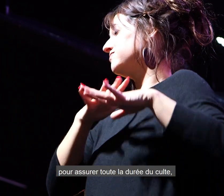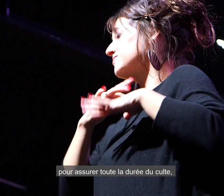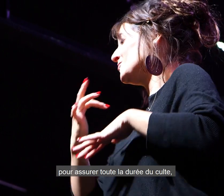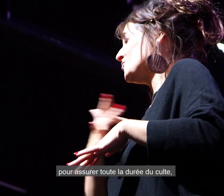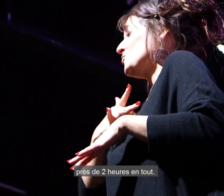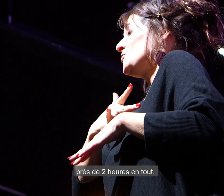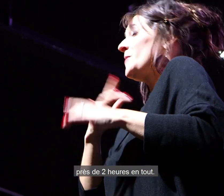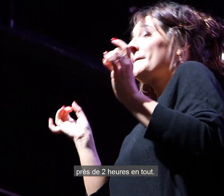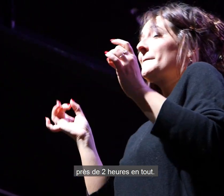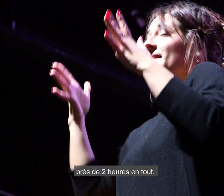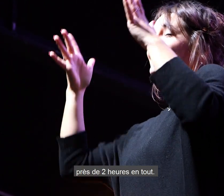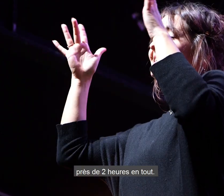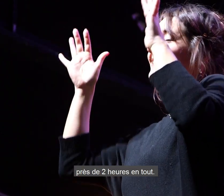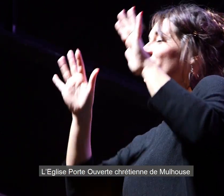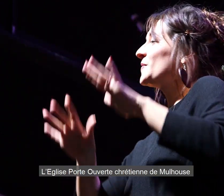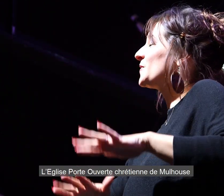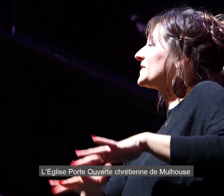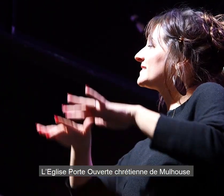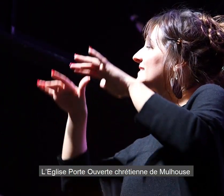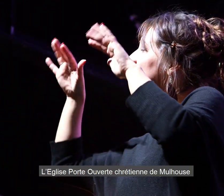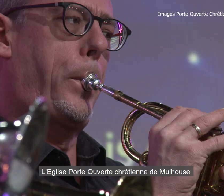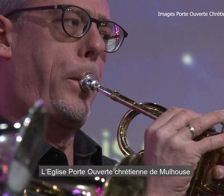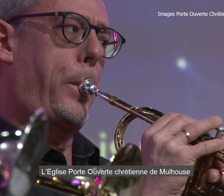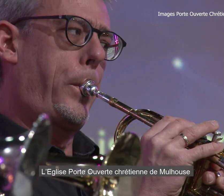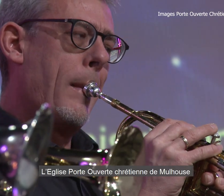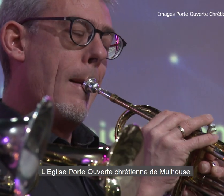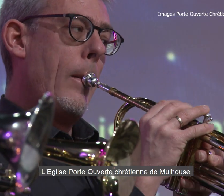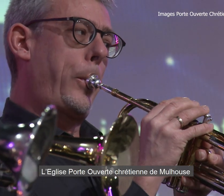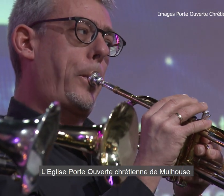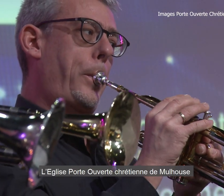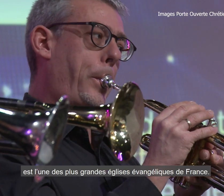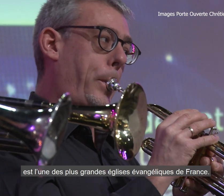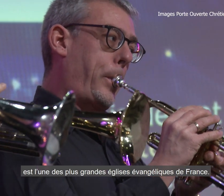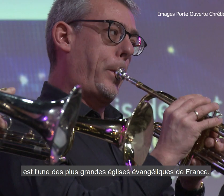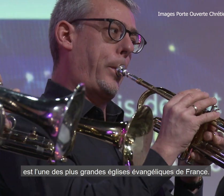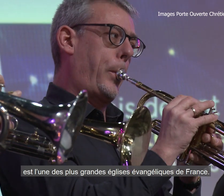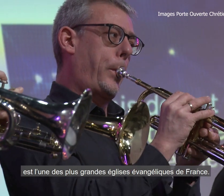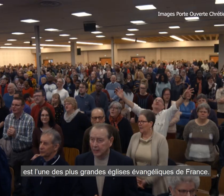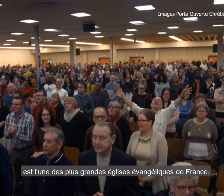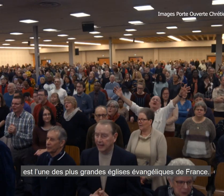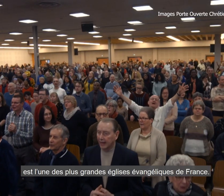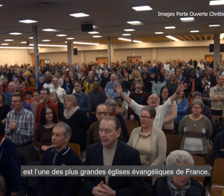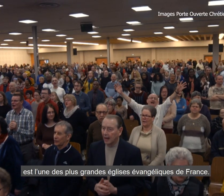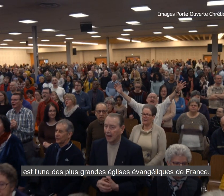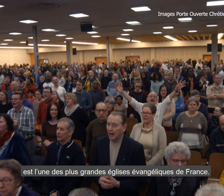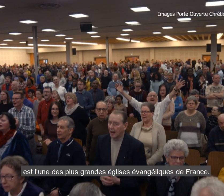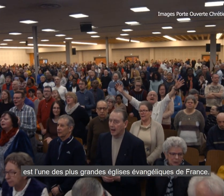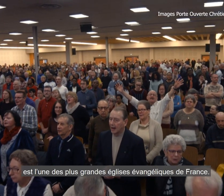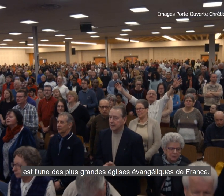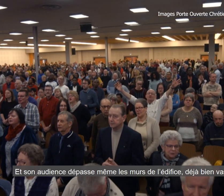culte, près de deux heures en tout. L'église Porte Ouverte Chrétienne de Mulhouse est l'une des plus grandes églises évangéliques de France. Et son